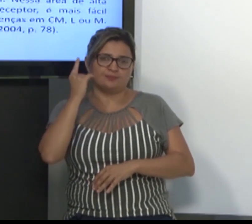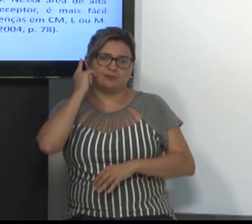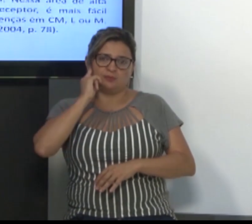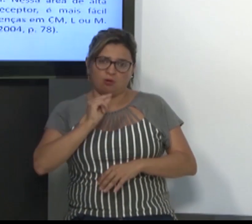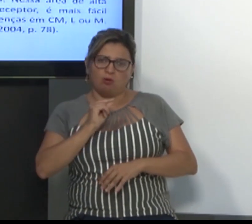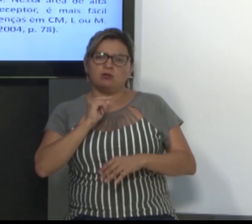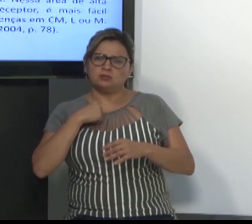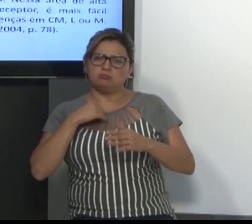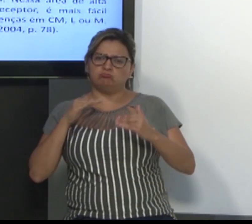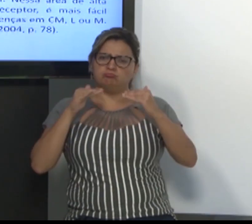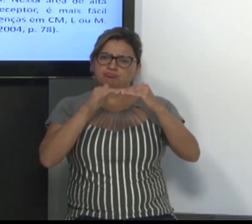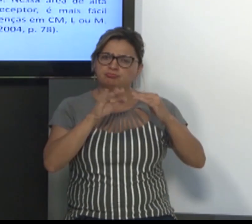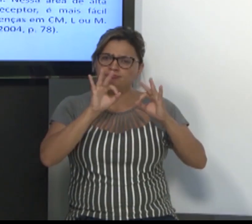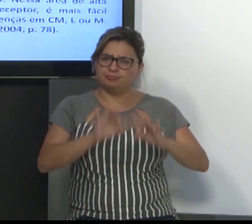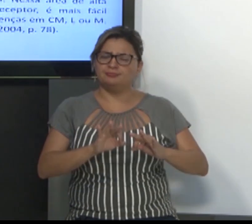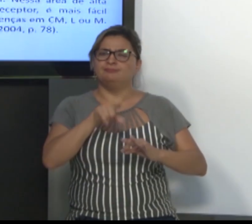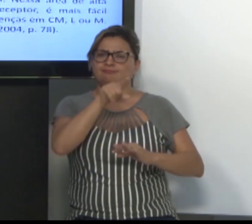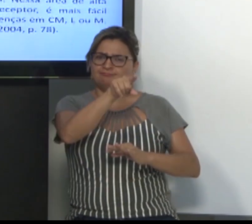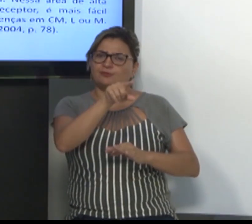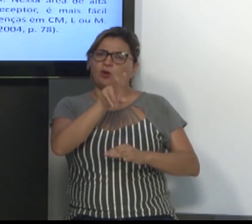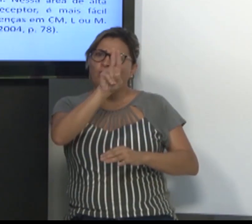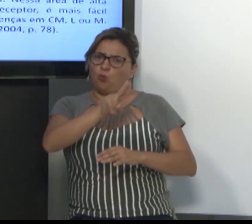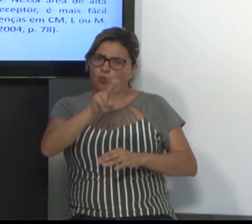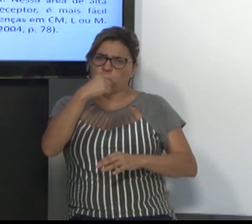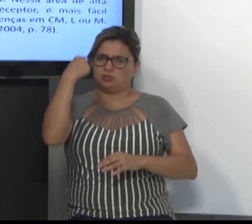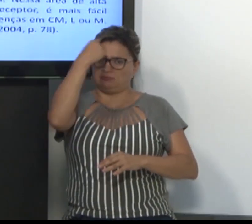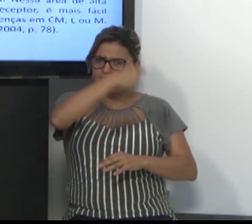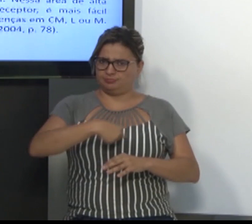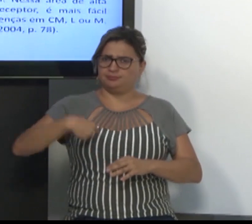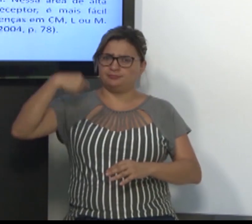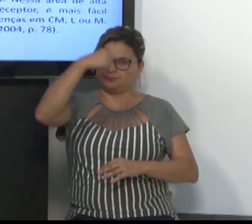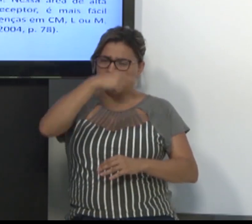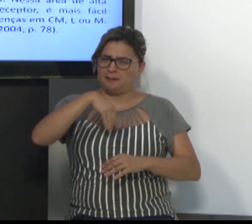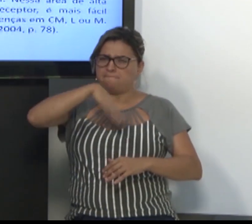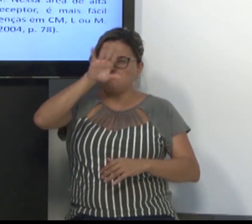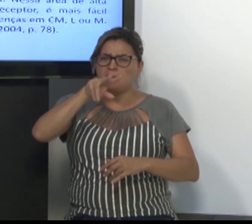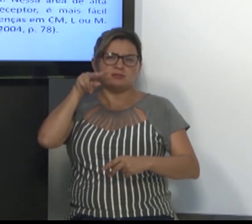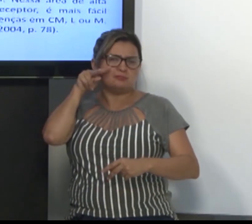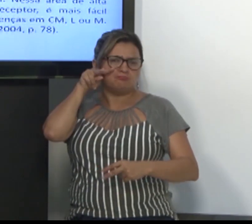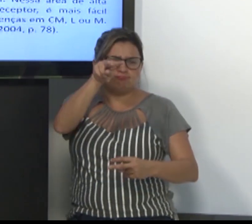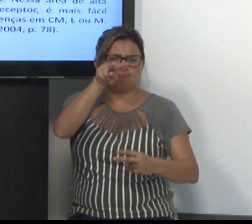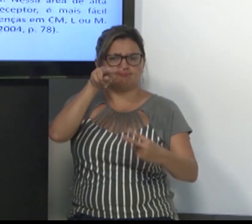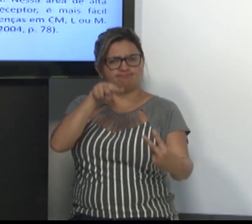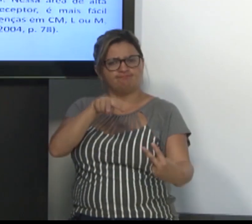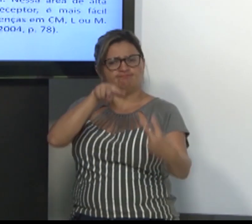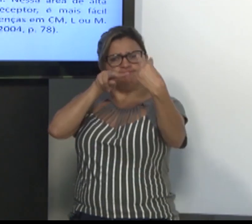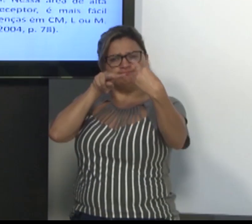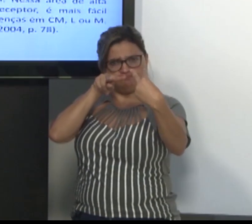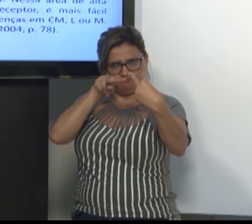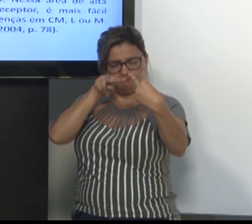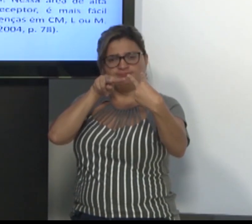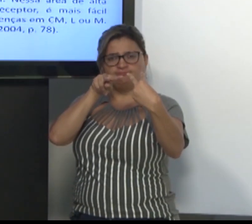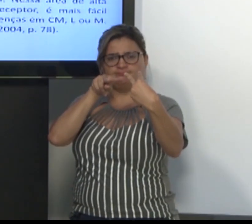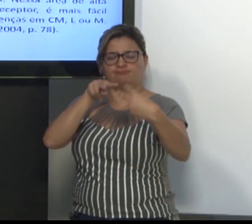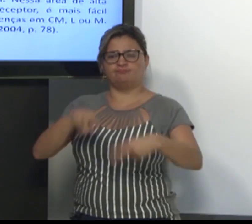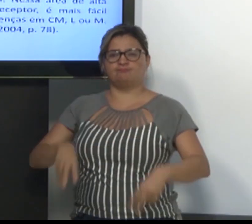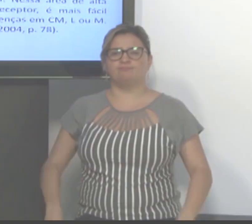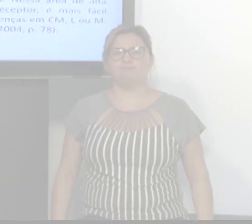movimentos, perceba que todas essas pesquisas, elas têm como base, porque nós fazemos